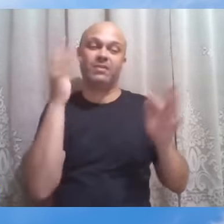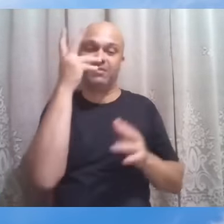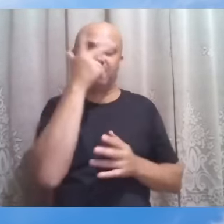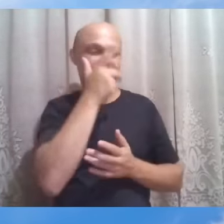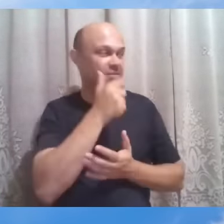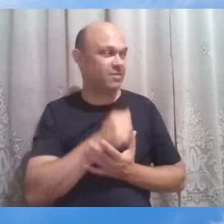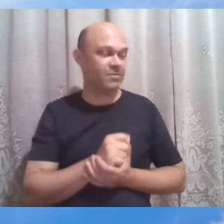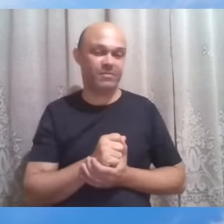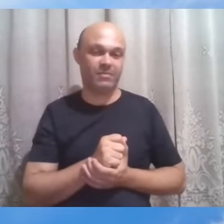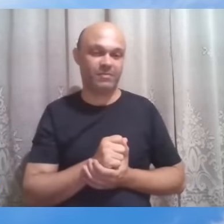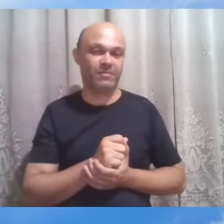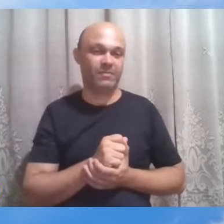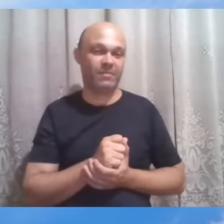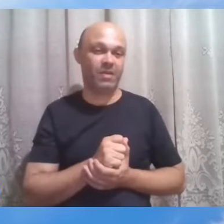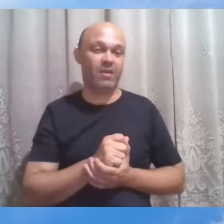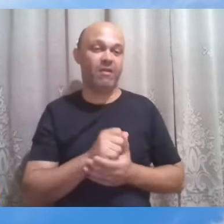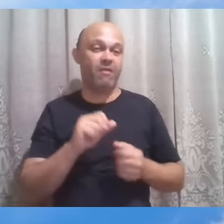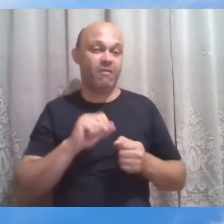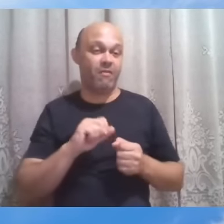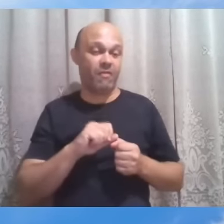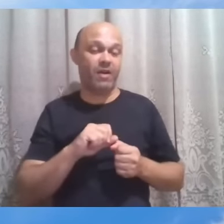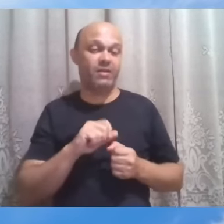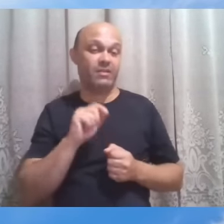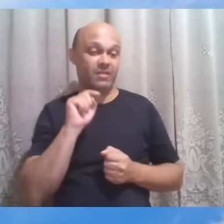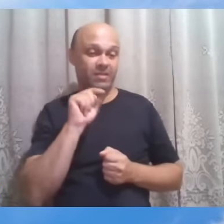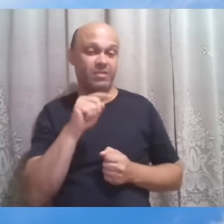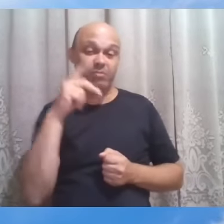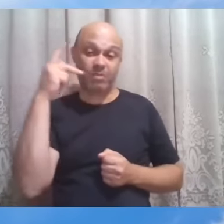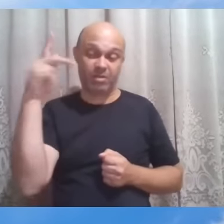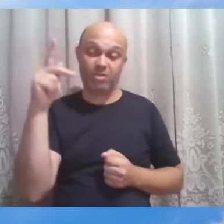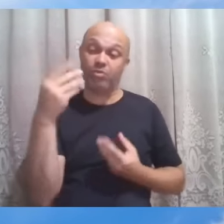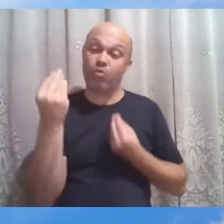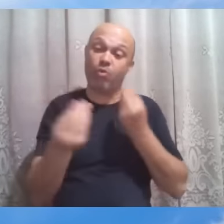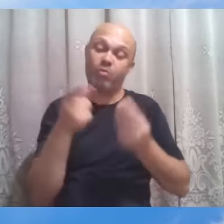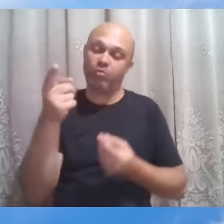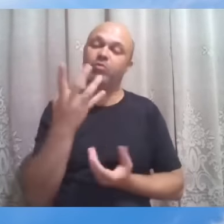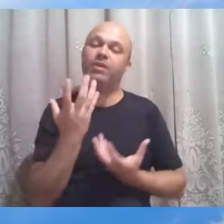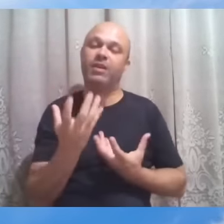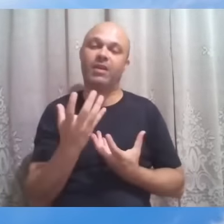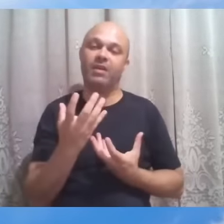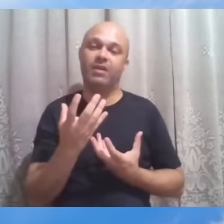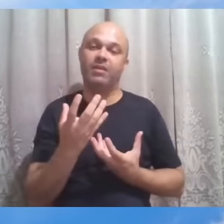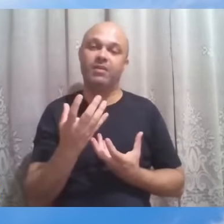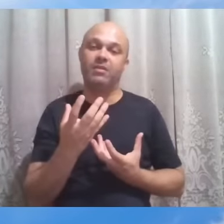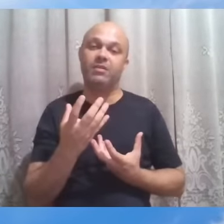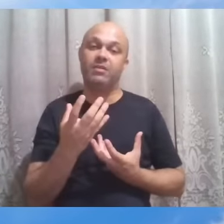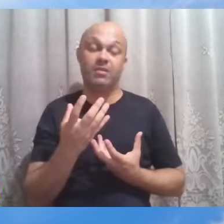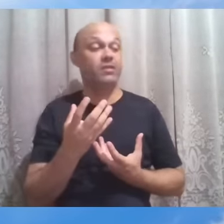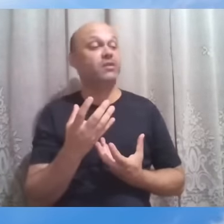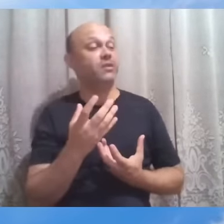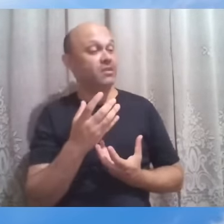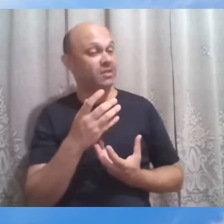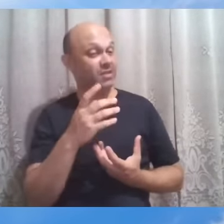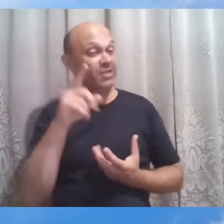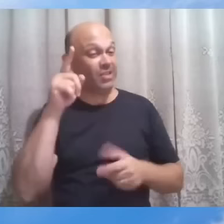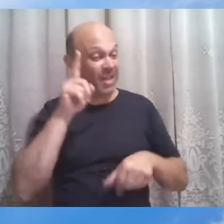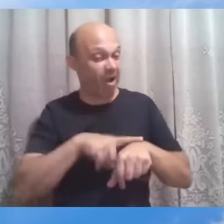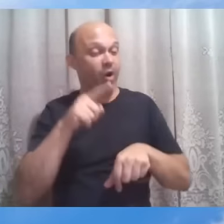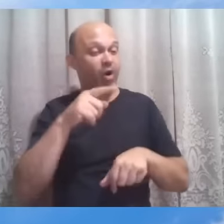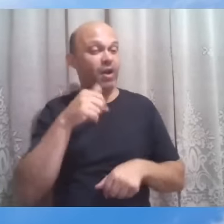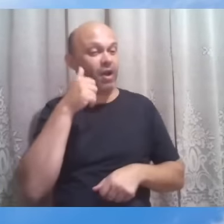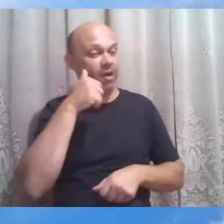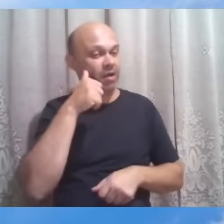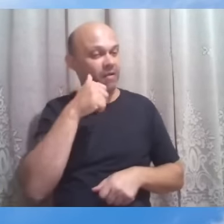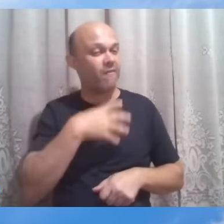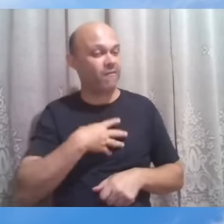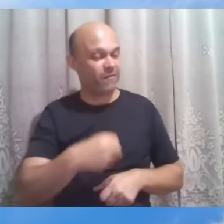Seja isso feito para contigo como tu desejas e desde aquela hora sua filha ficou sã. Essa é a